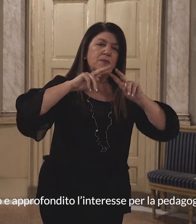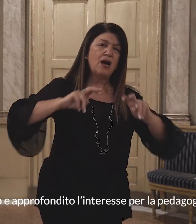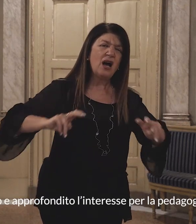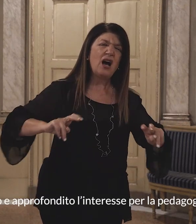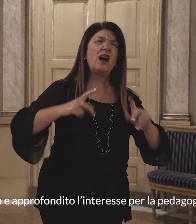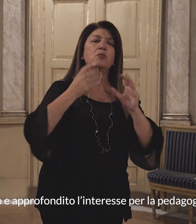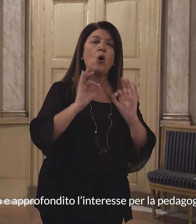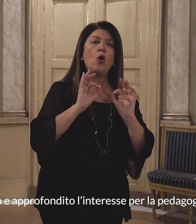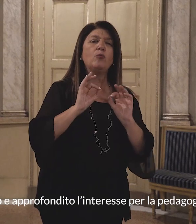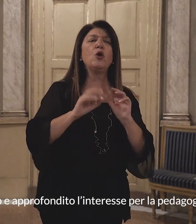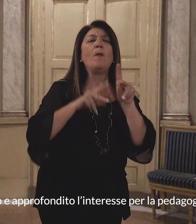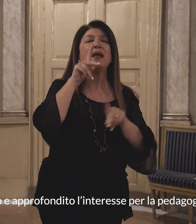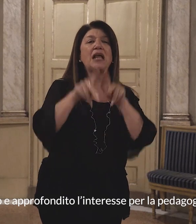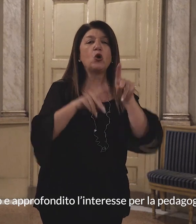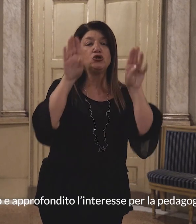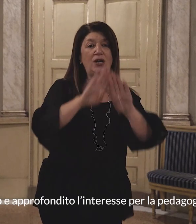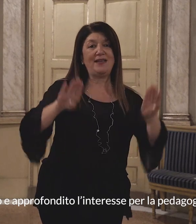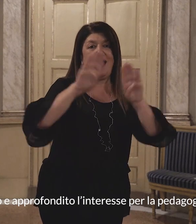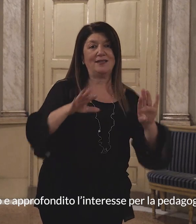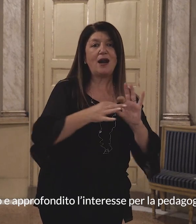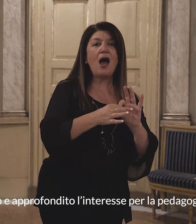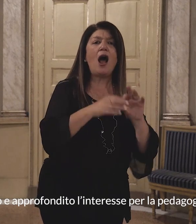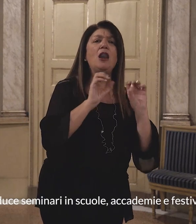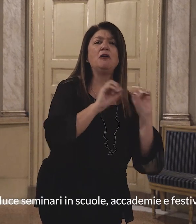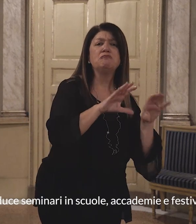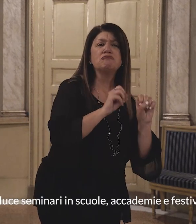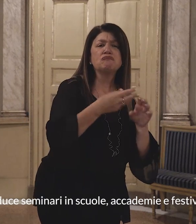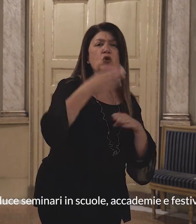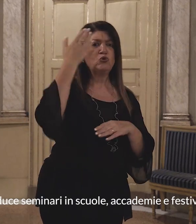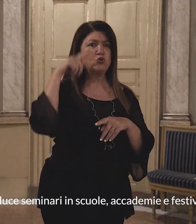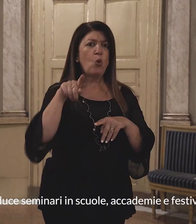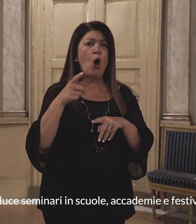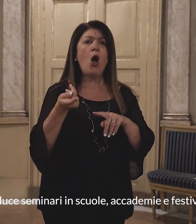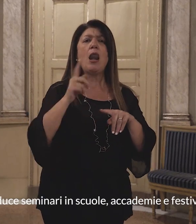Conduce seminari in scuole, accademie e festival.